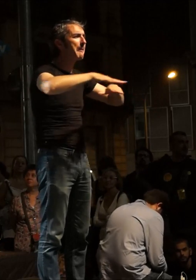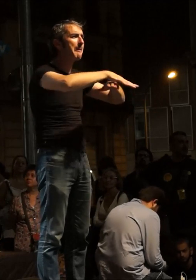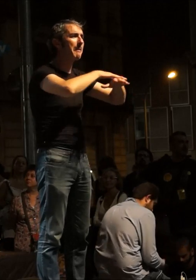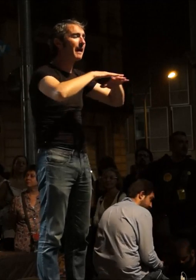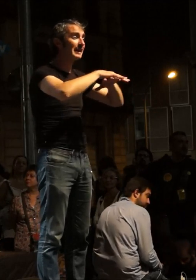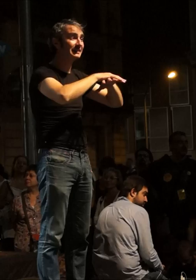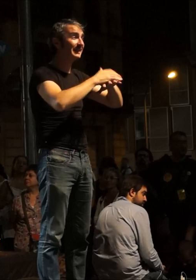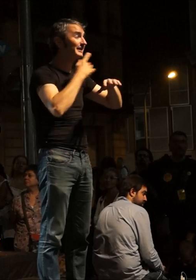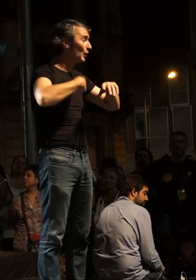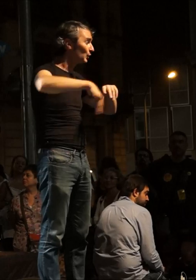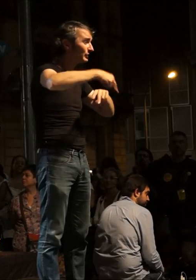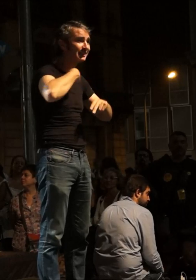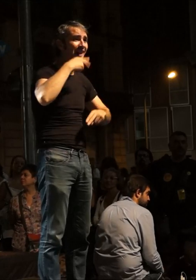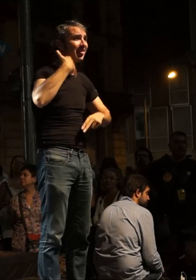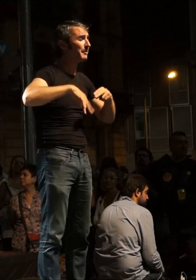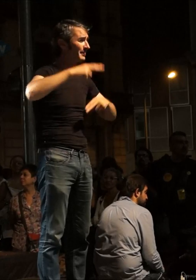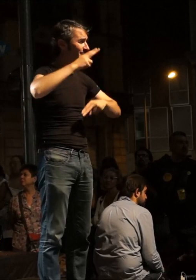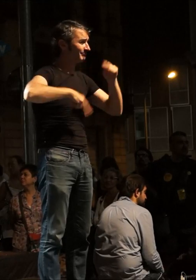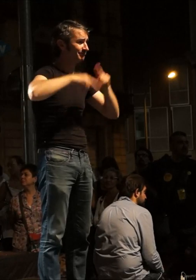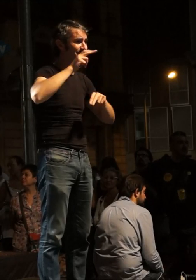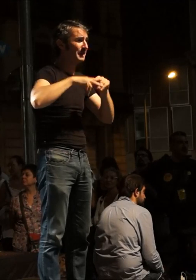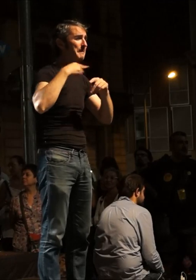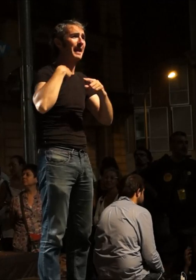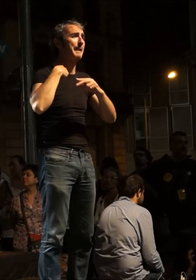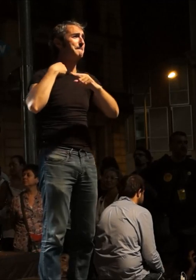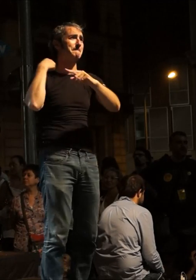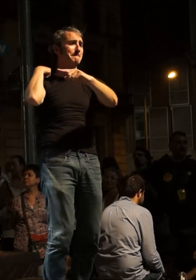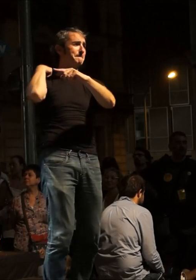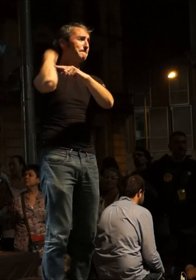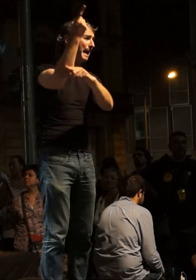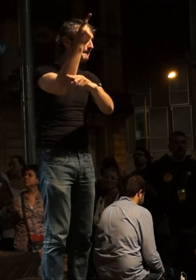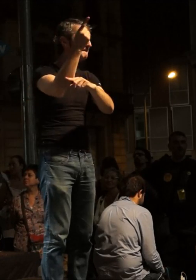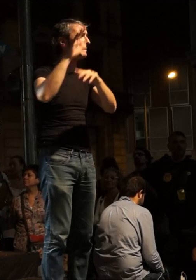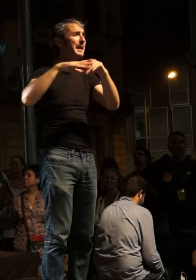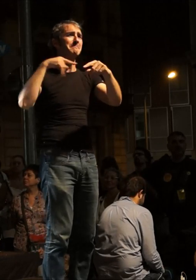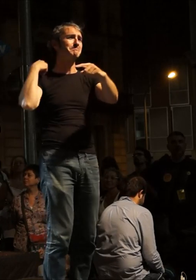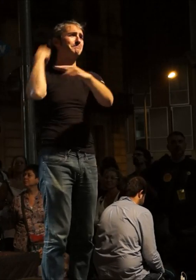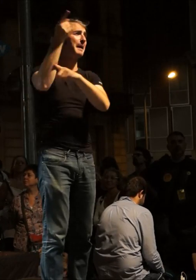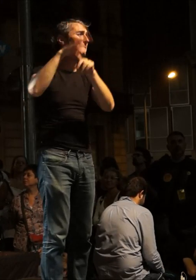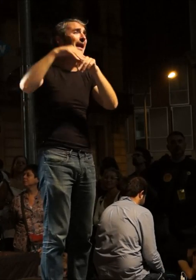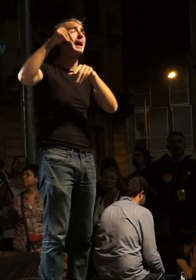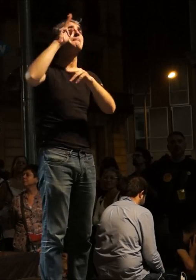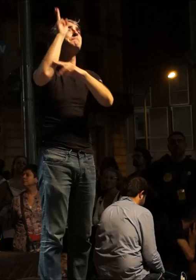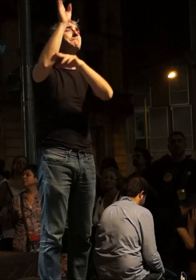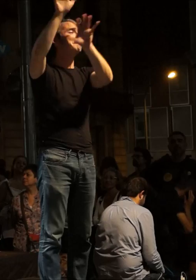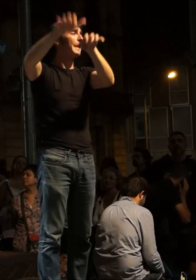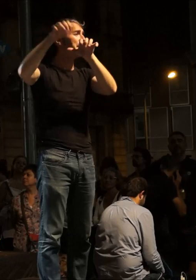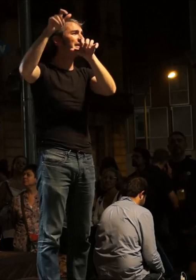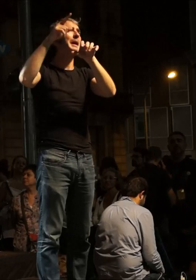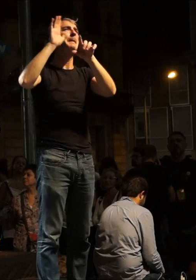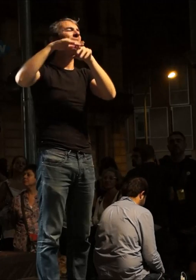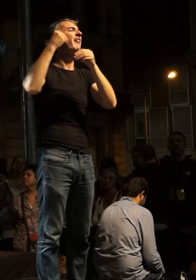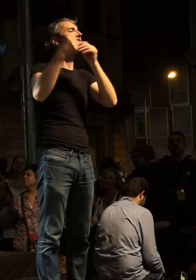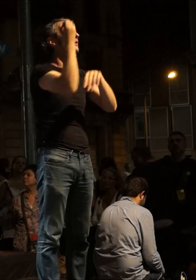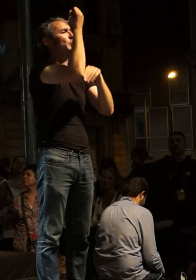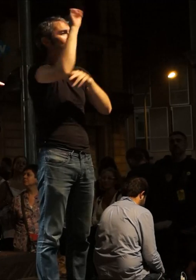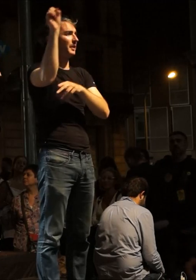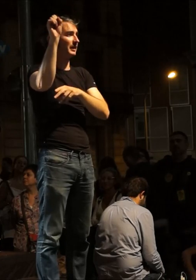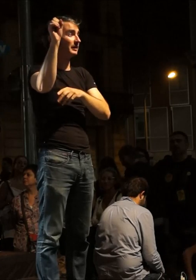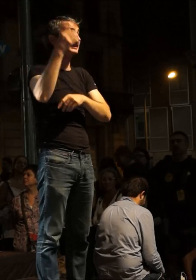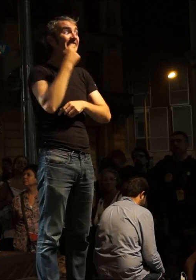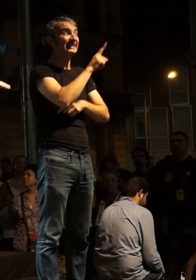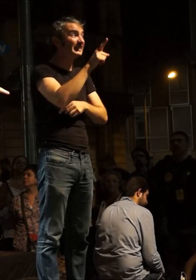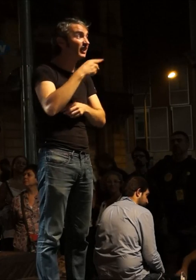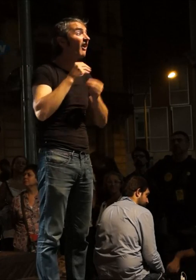no construïm una palanca des del carrer tan forta que obligui el Parlament de desobeir, ens trobarem amb un